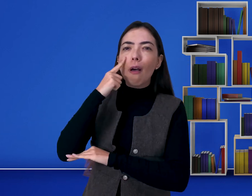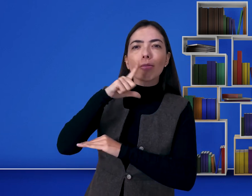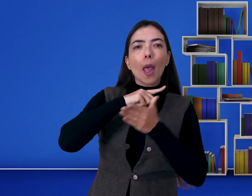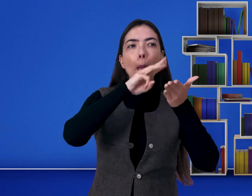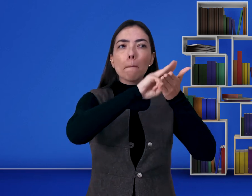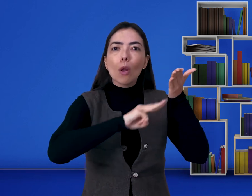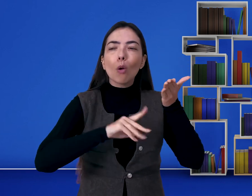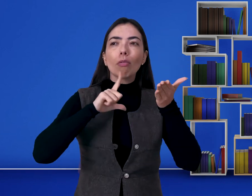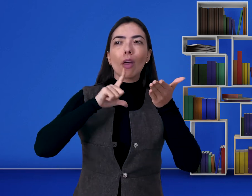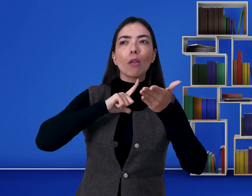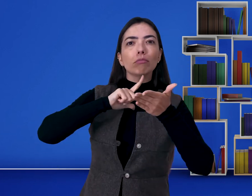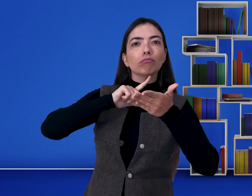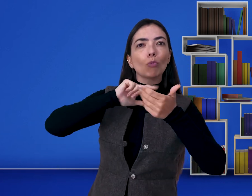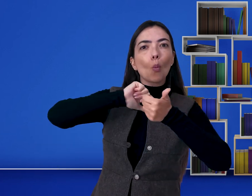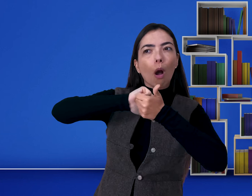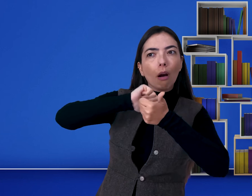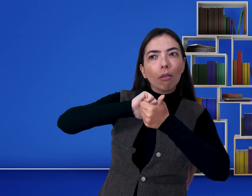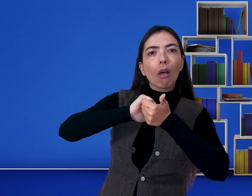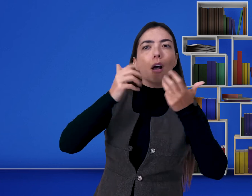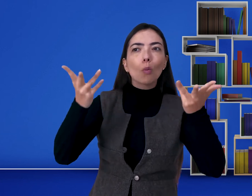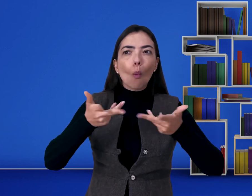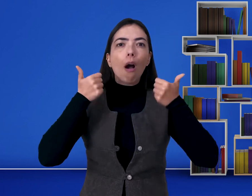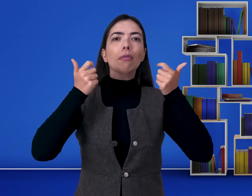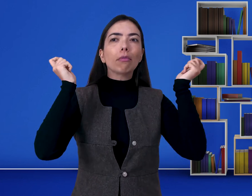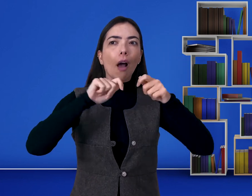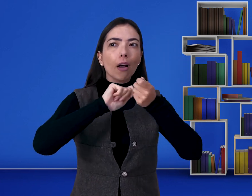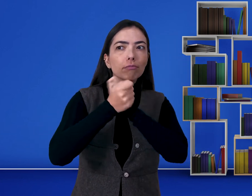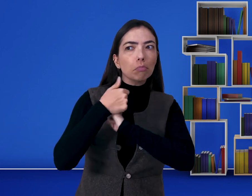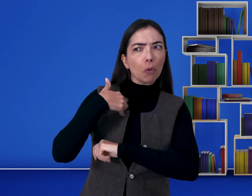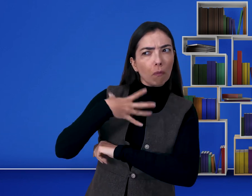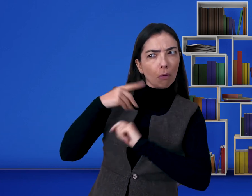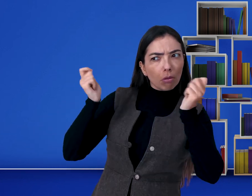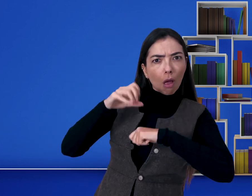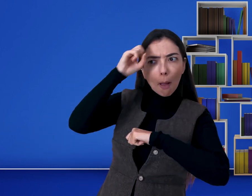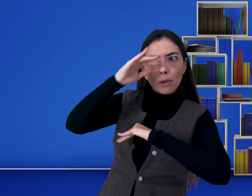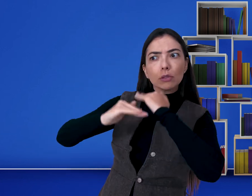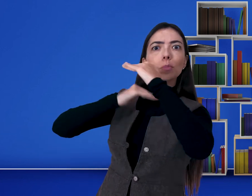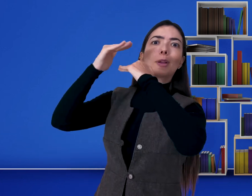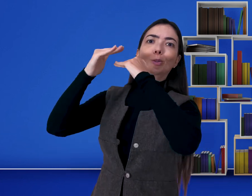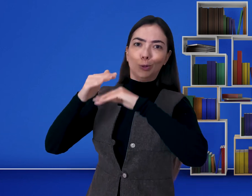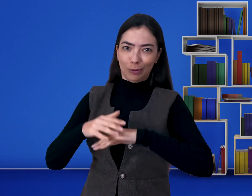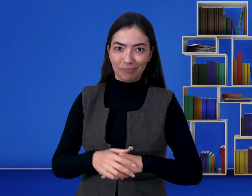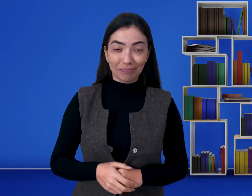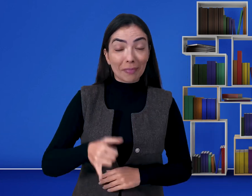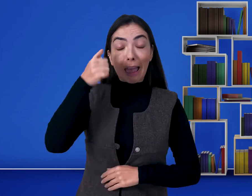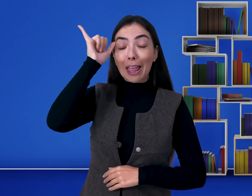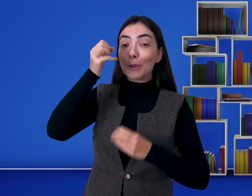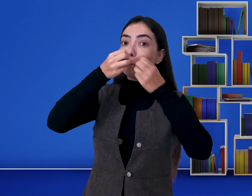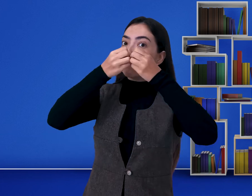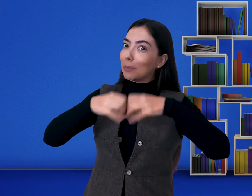em relação às escolas que dizem, mas que não fazem. Verificando se a metodologia, se o profissionalismo,